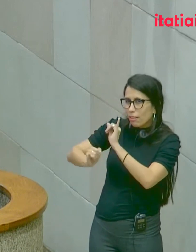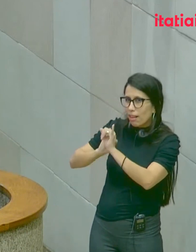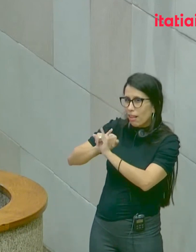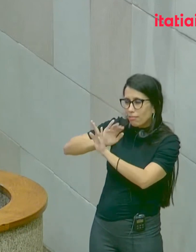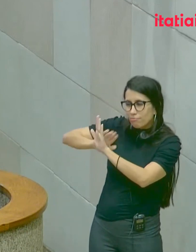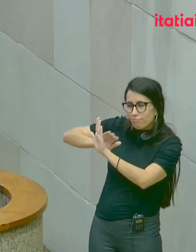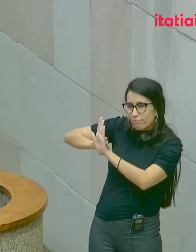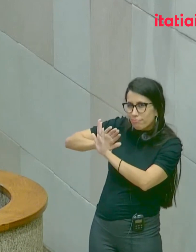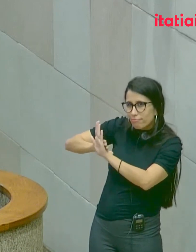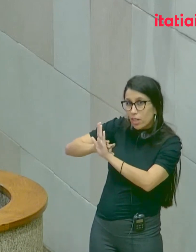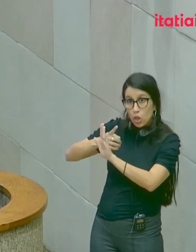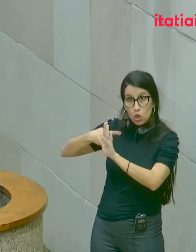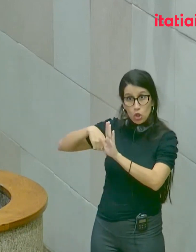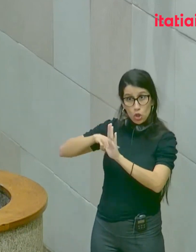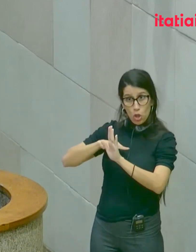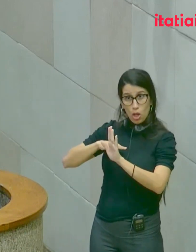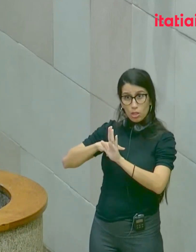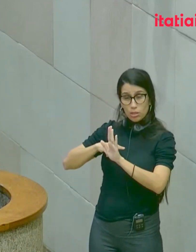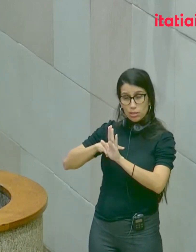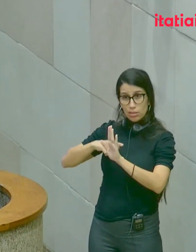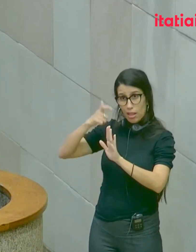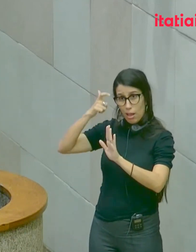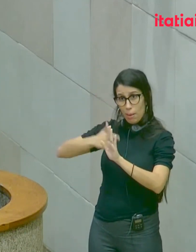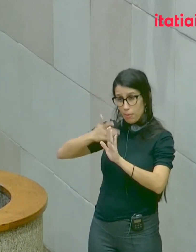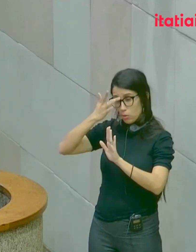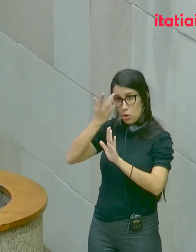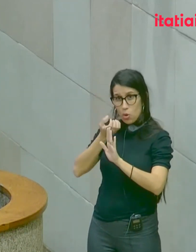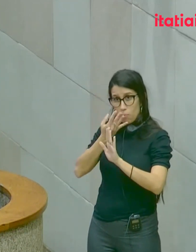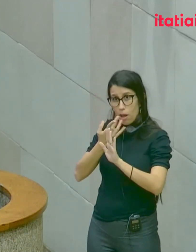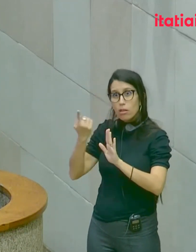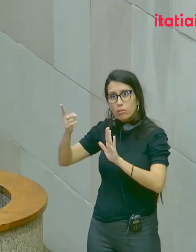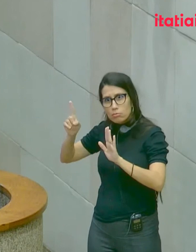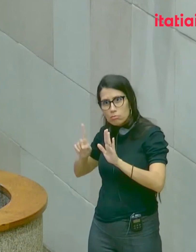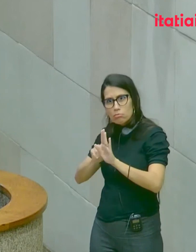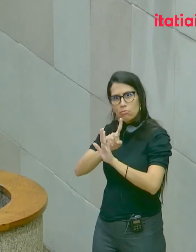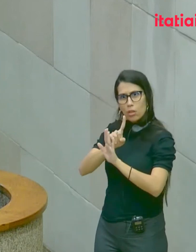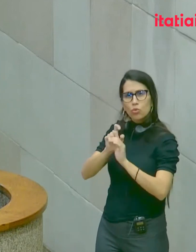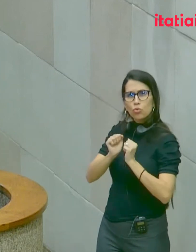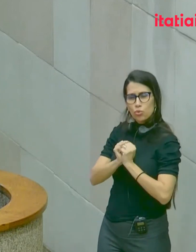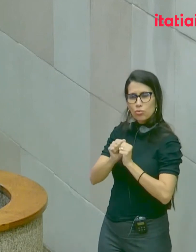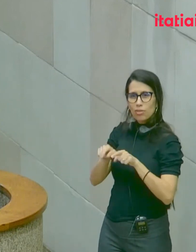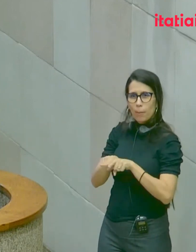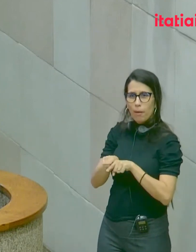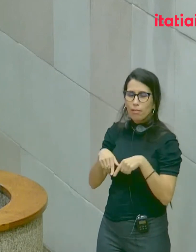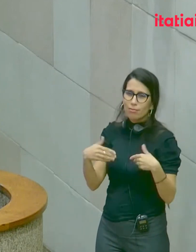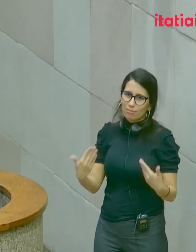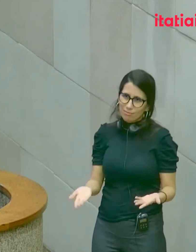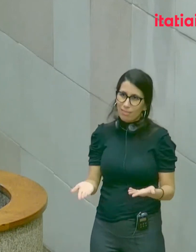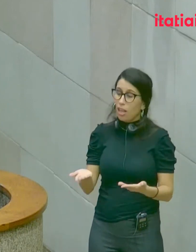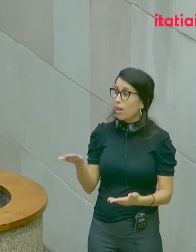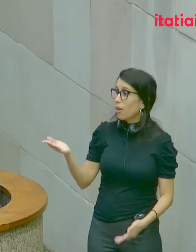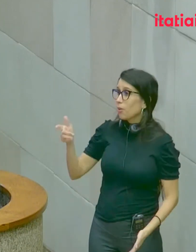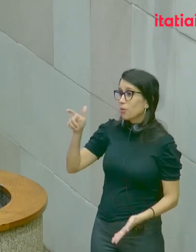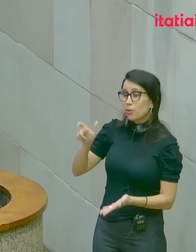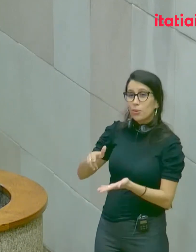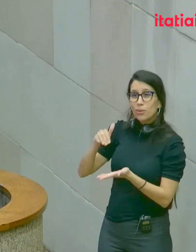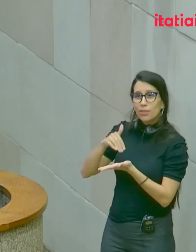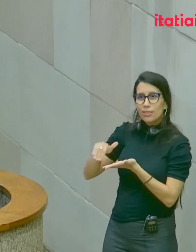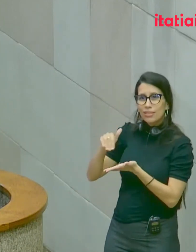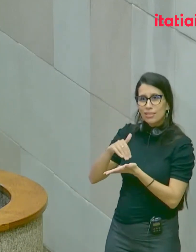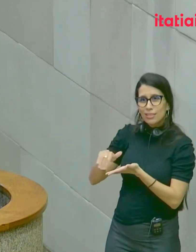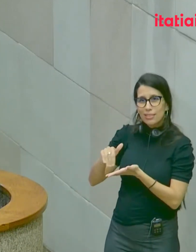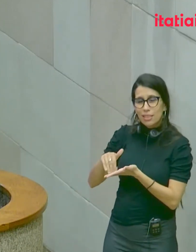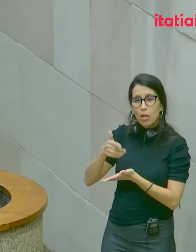devemos estar lá. E, por isso, a cooperação transnacional não é uma escolha, como disse o senhor secretário-geral da Interpol